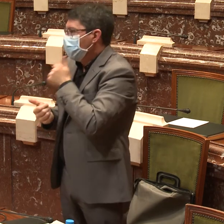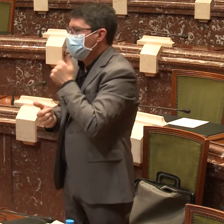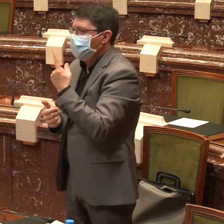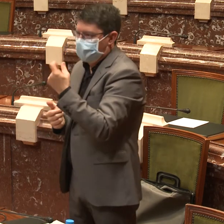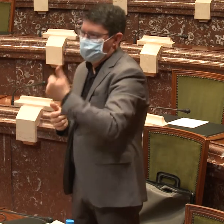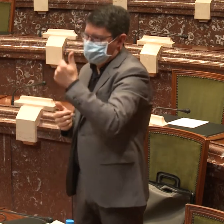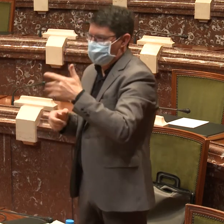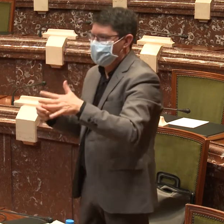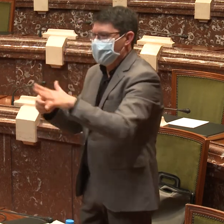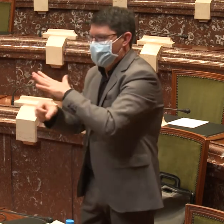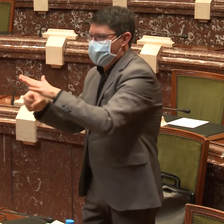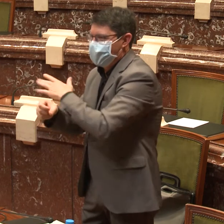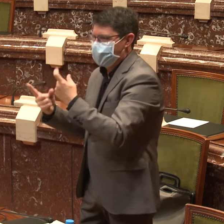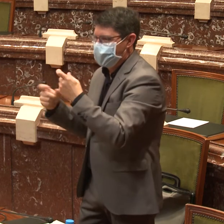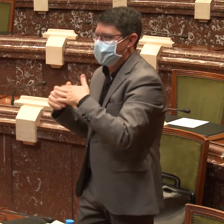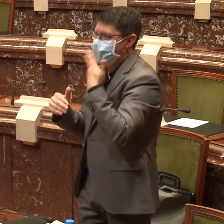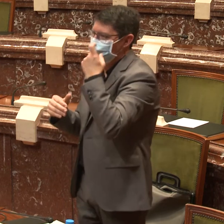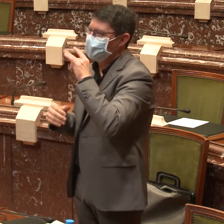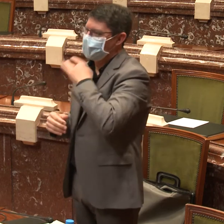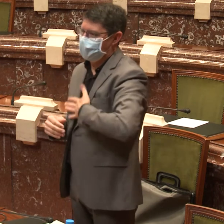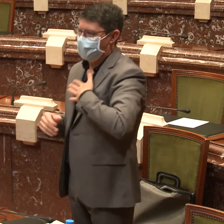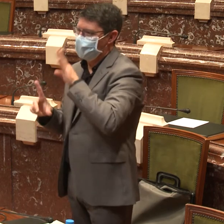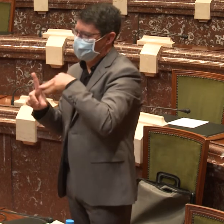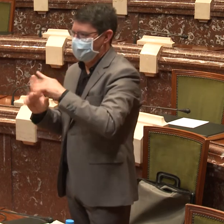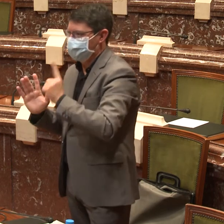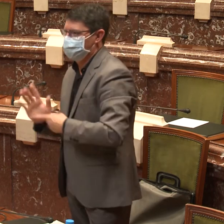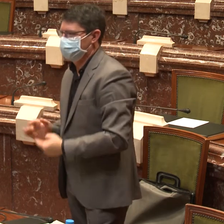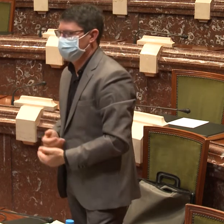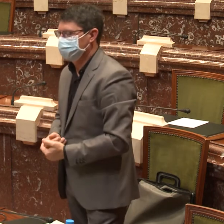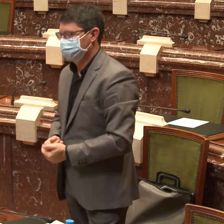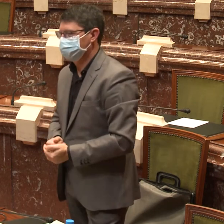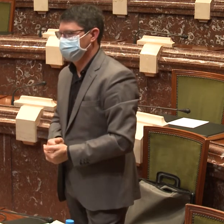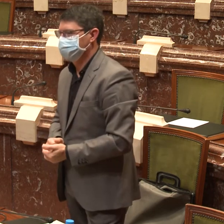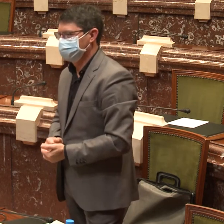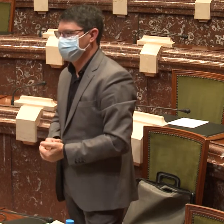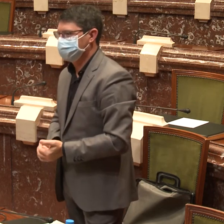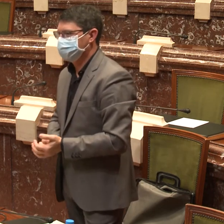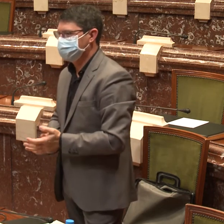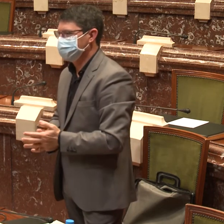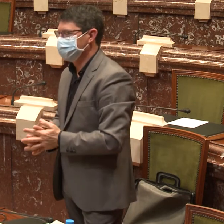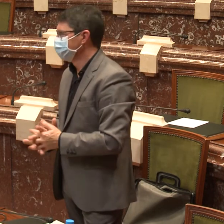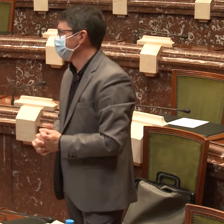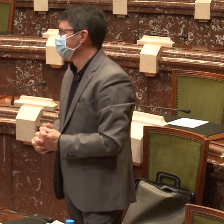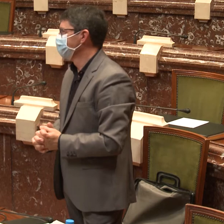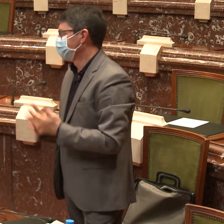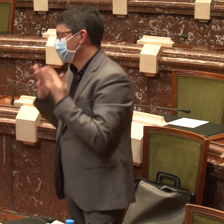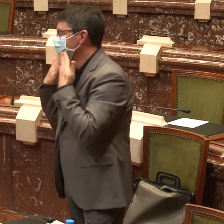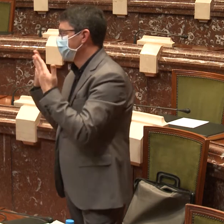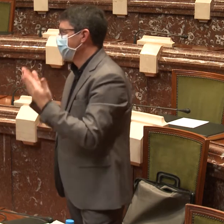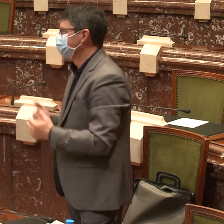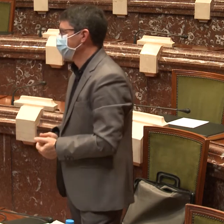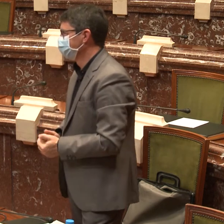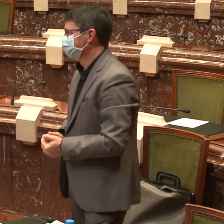conocimiento de la lengua de signos, pero, claro, no es suficiente, sería para nosotros mucho más cómodo que estuviese implantado en